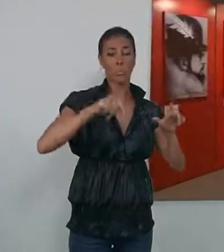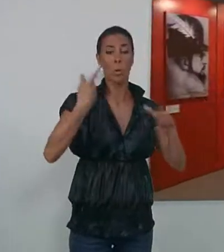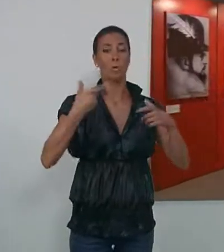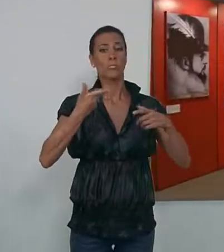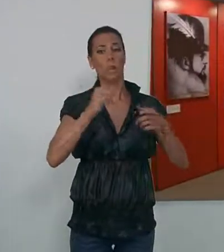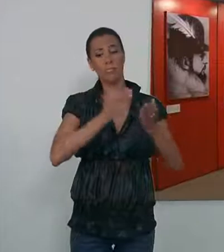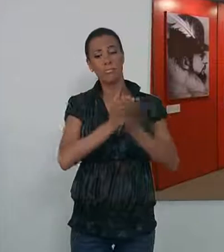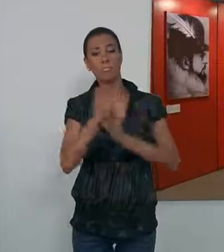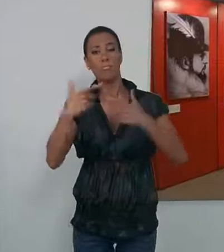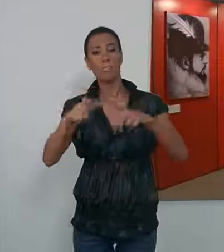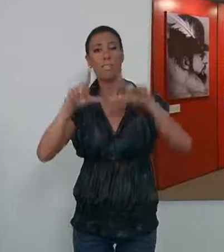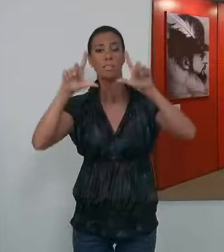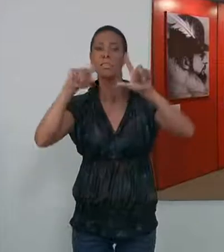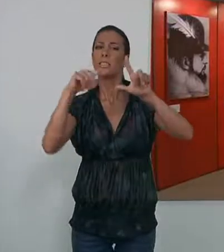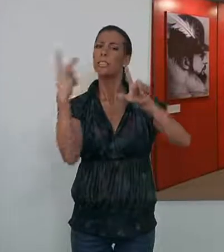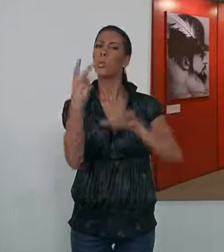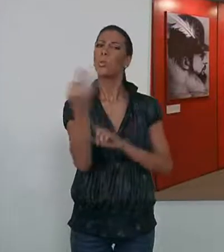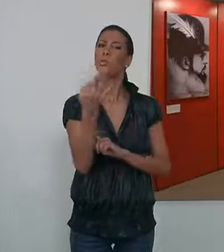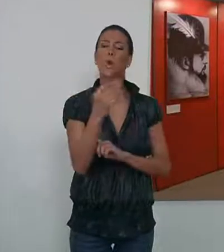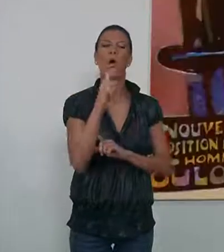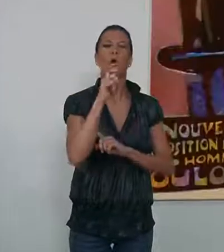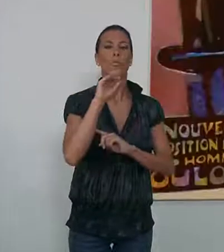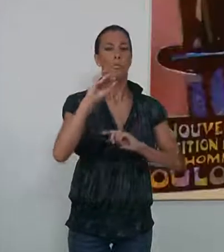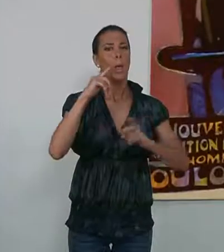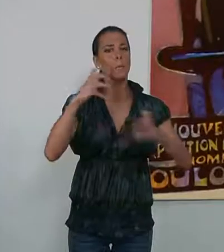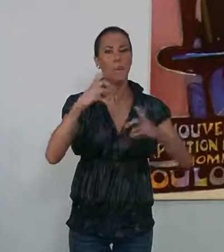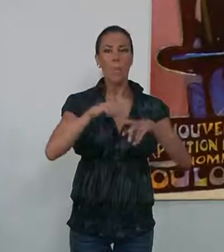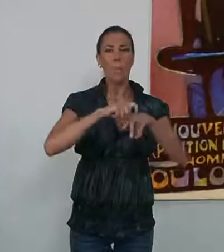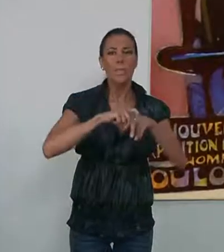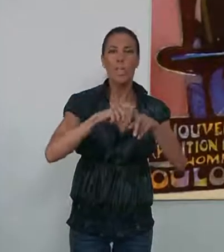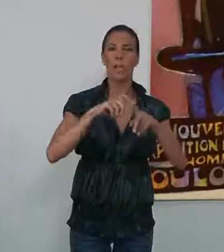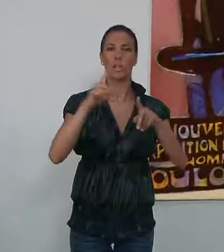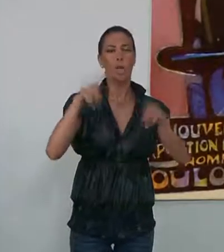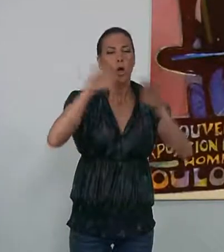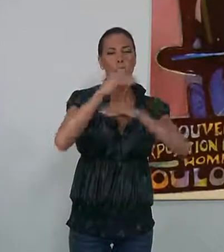la segunda se encuentran los carteles basados en el mundo del espectáculo y la noche parisina.